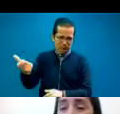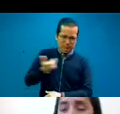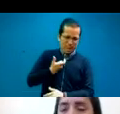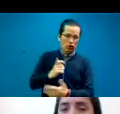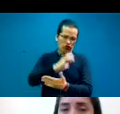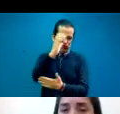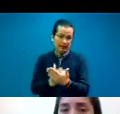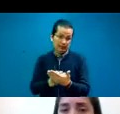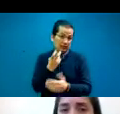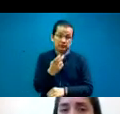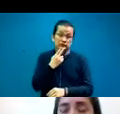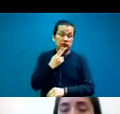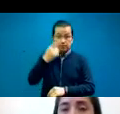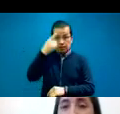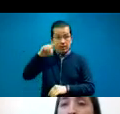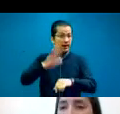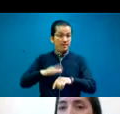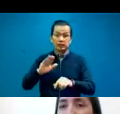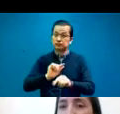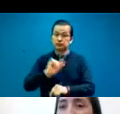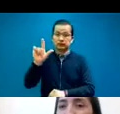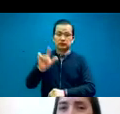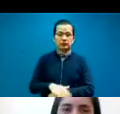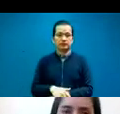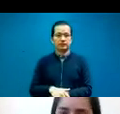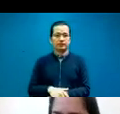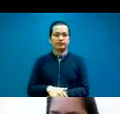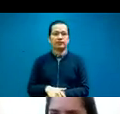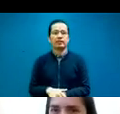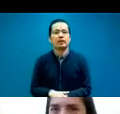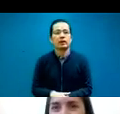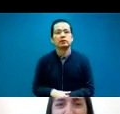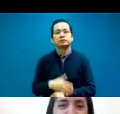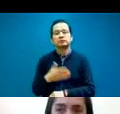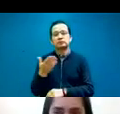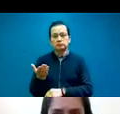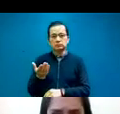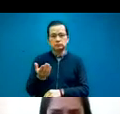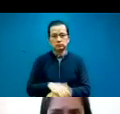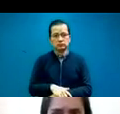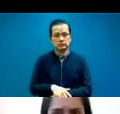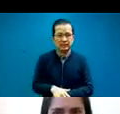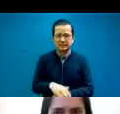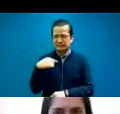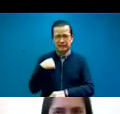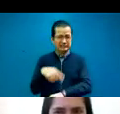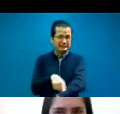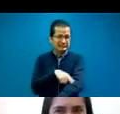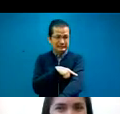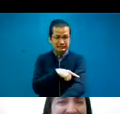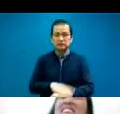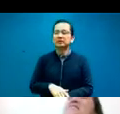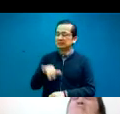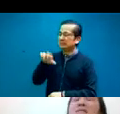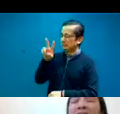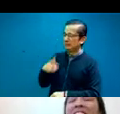mayor profesionalidad. Sin duda. Por otro lado, me estoy extendiendo mucho, ¿no? Ya se nos está acabando